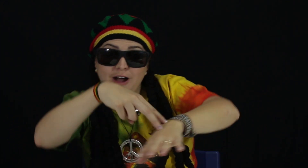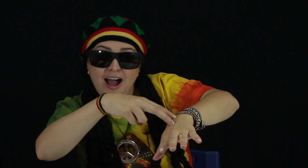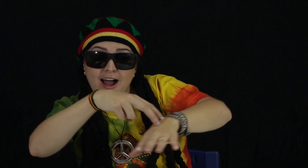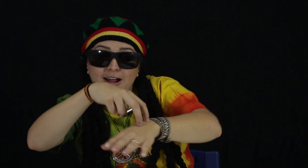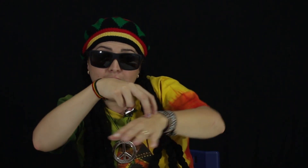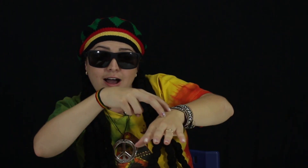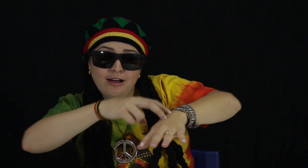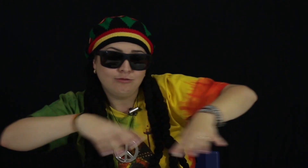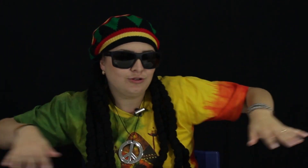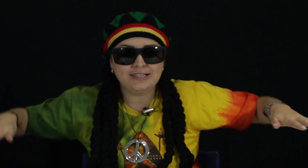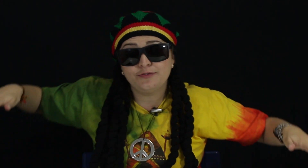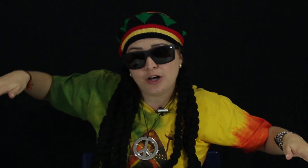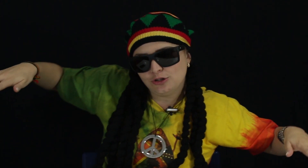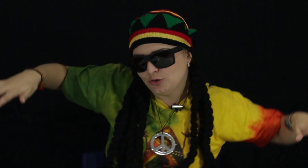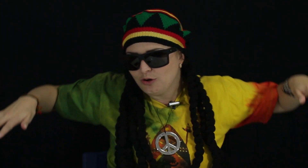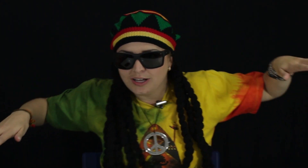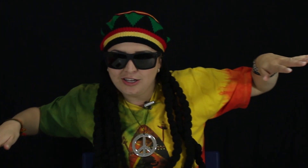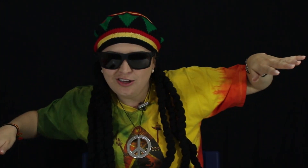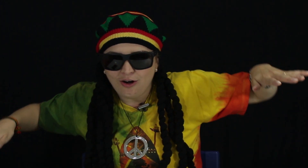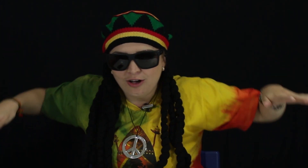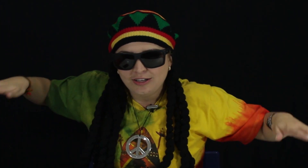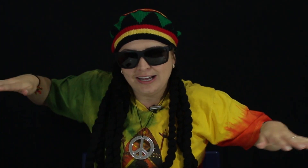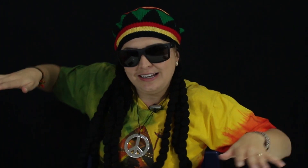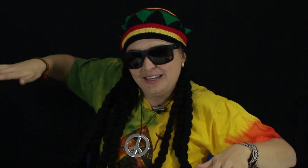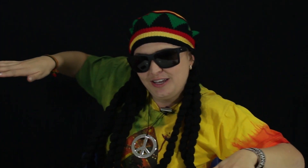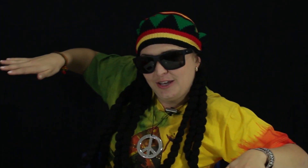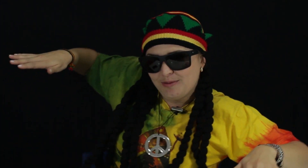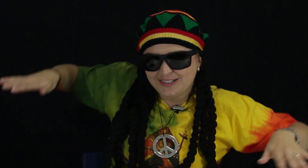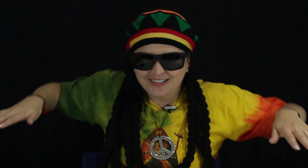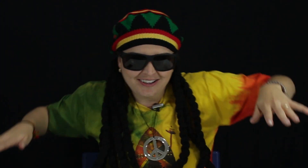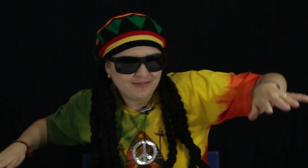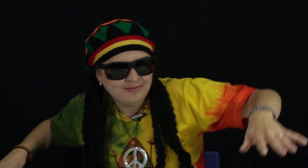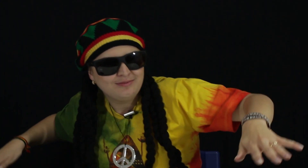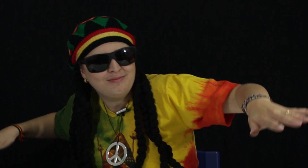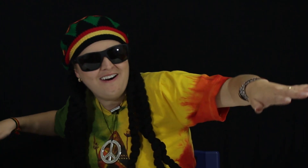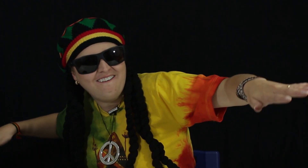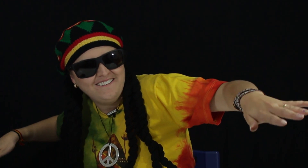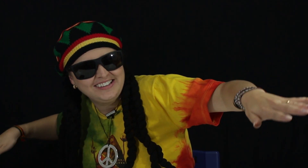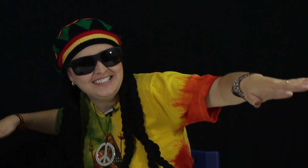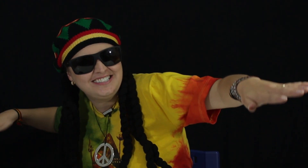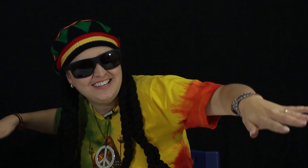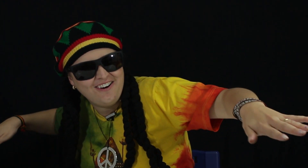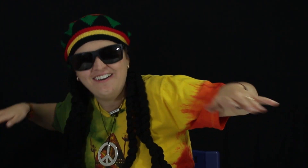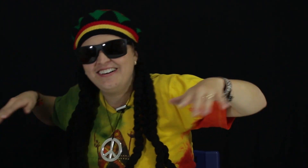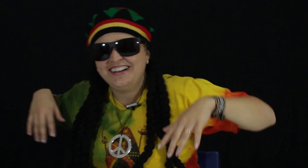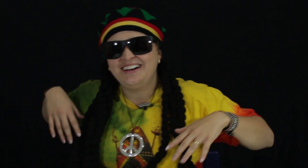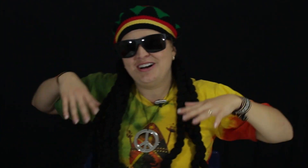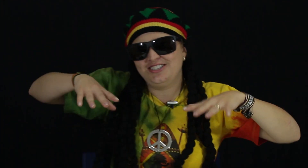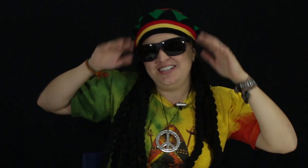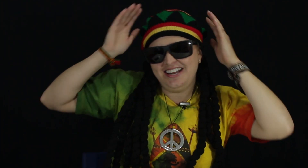surfar lá, classificador aqui ó, da Libras, uma onda assim ó, imagina